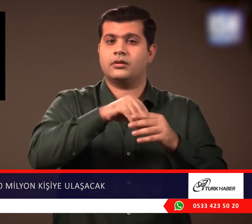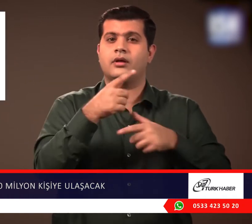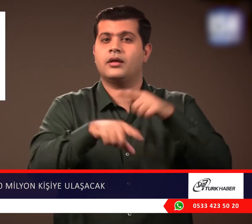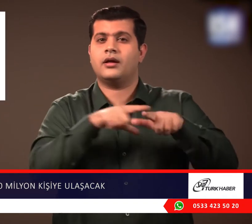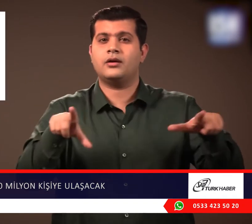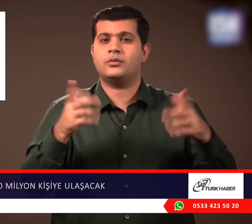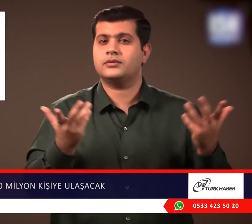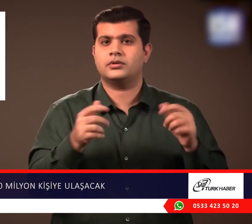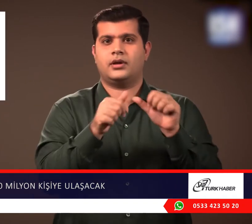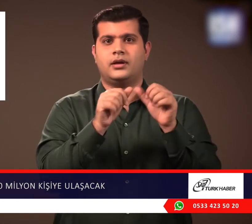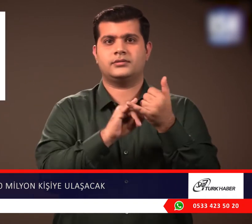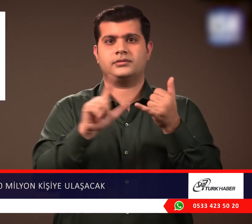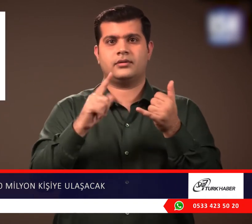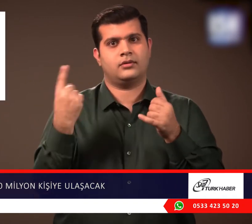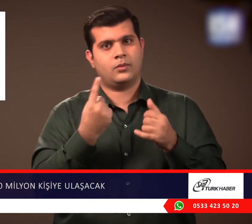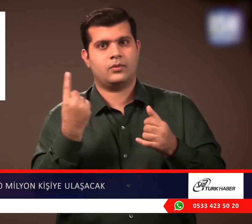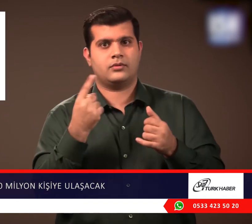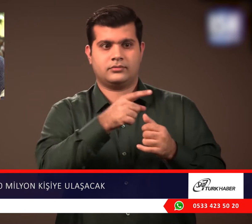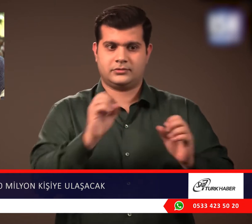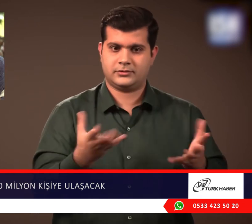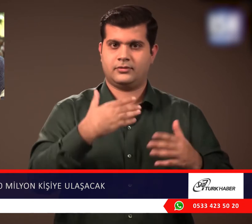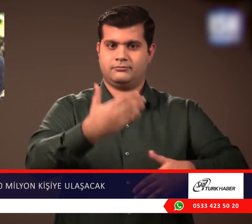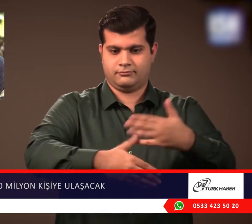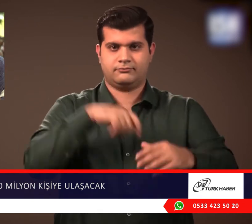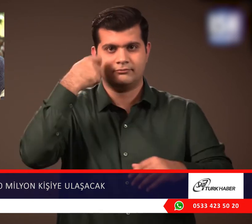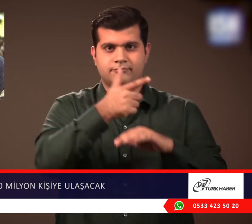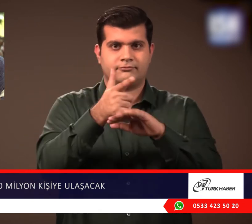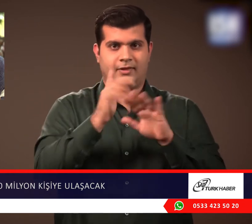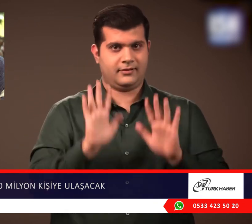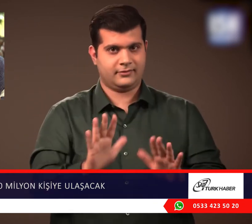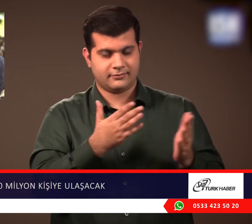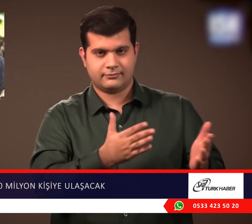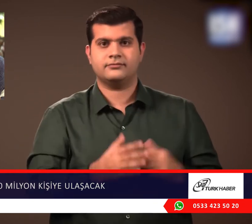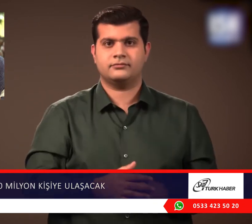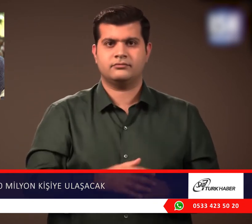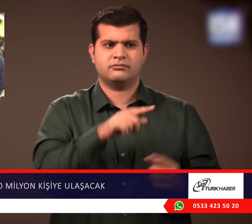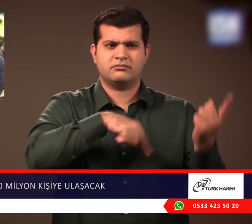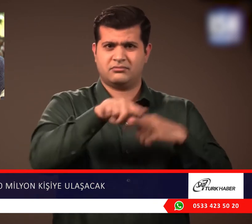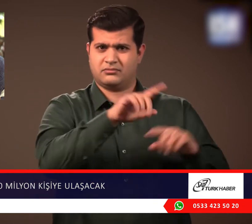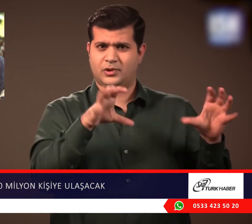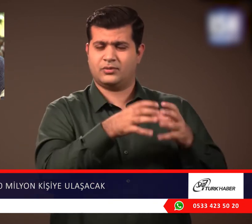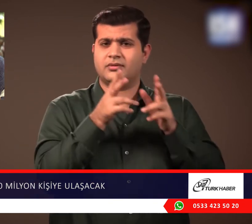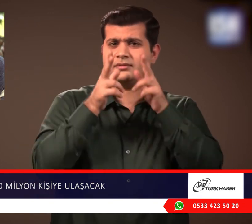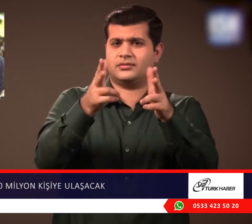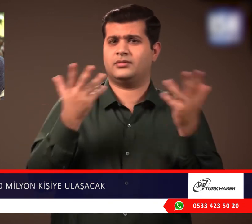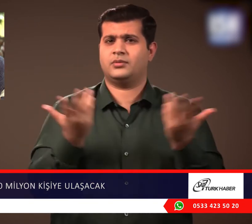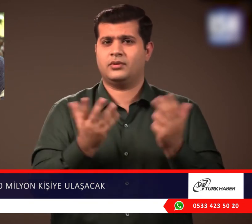türünün ilk örneği olacak. Filmde işitme engelli kişiler rol alacak. Filmin yapımının ise yaklaşık 5 sene süreceği